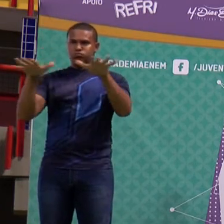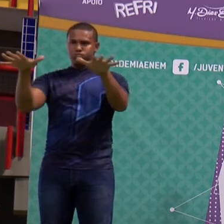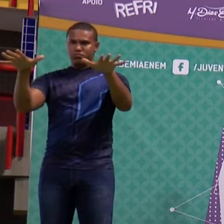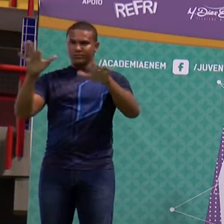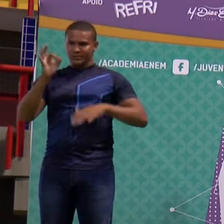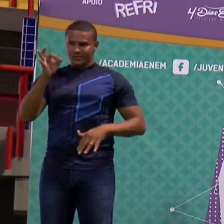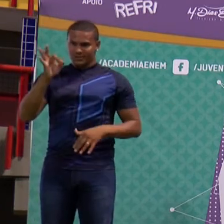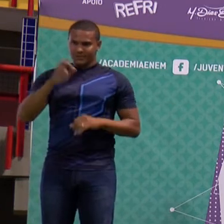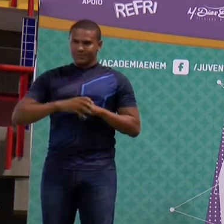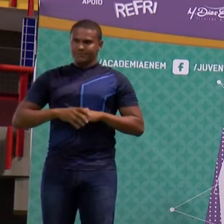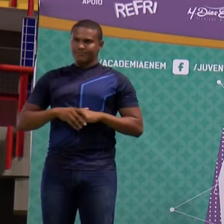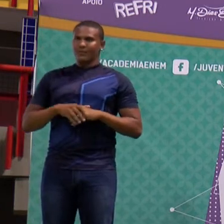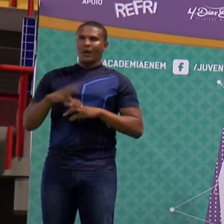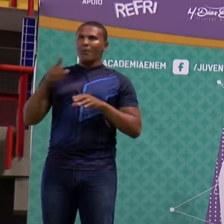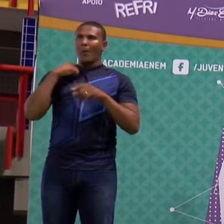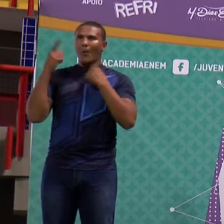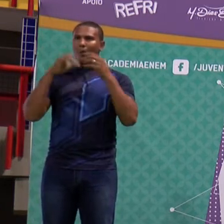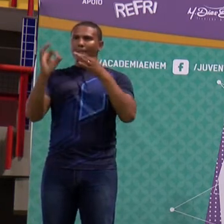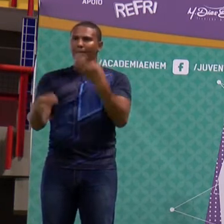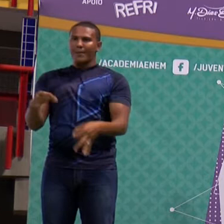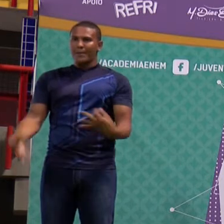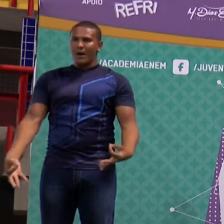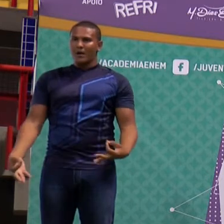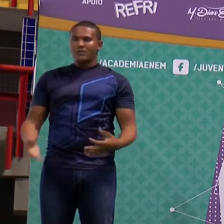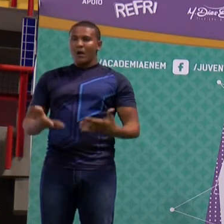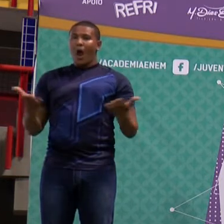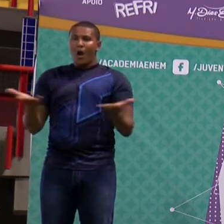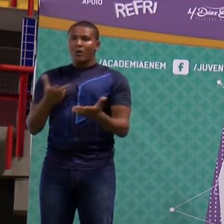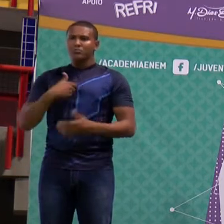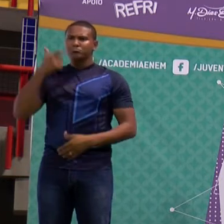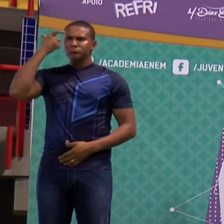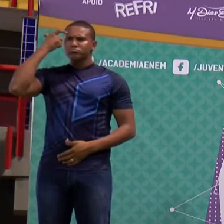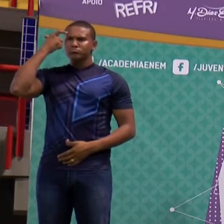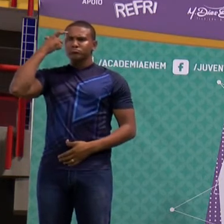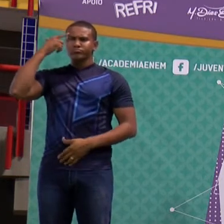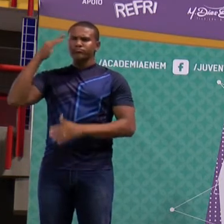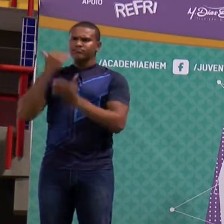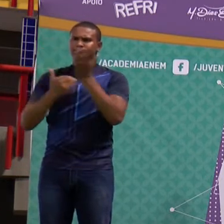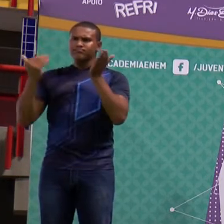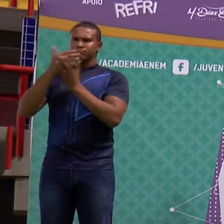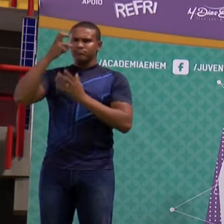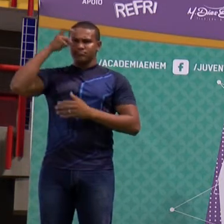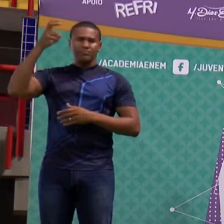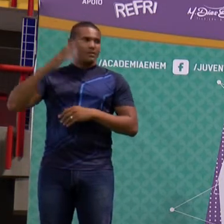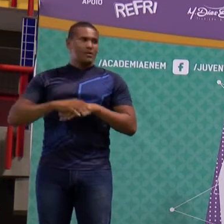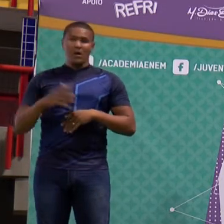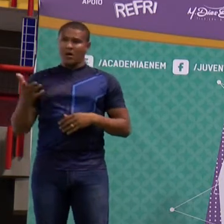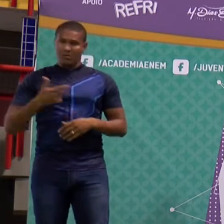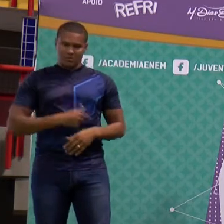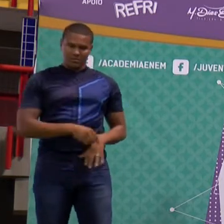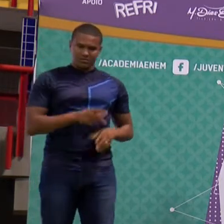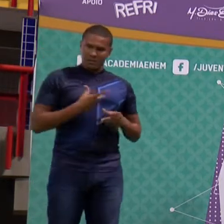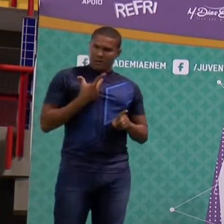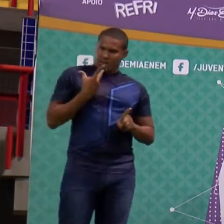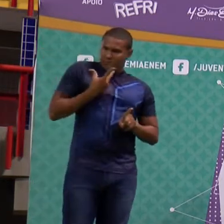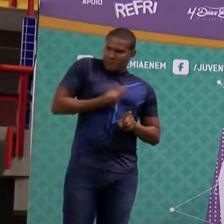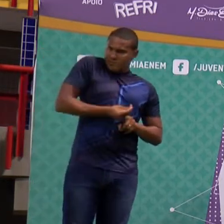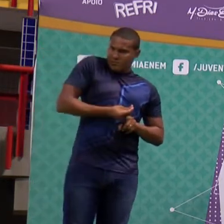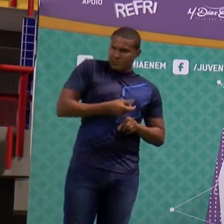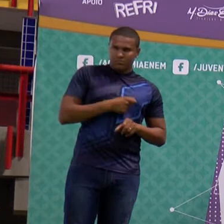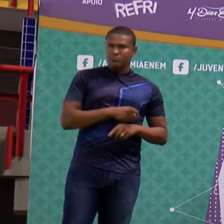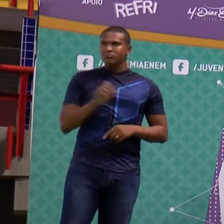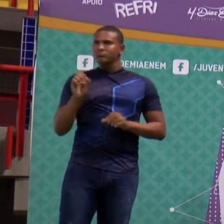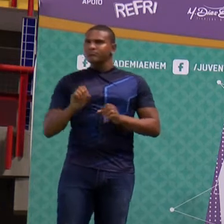é eles fazem? Eles lançam mosquitos geneticamente modificados para se reproduzir com as espécies que ali estão presentes e com isso você vem o quê?